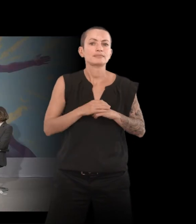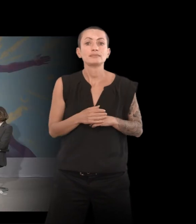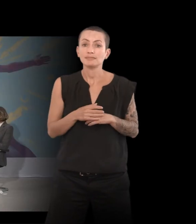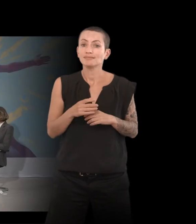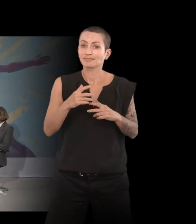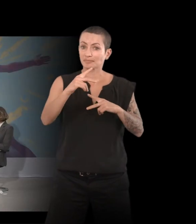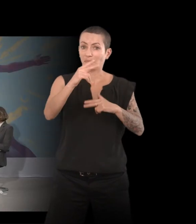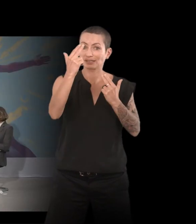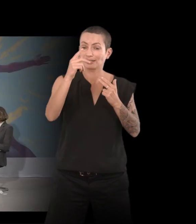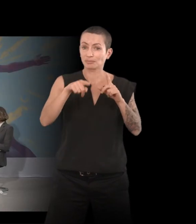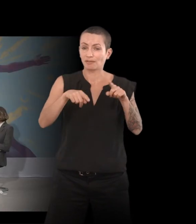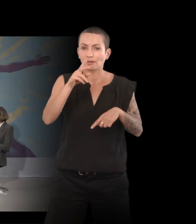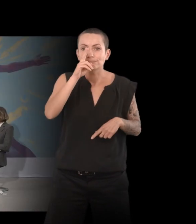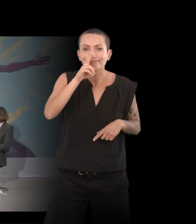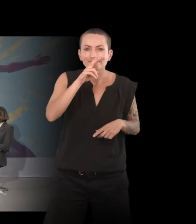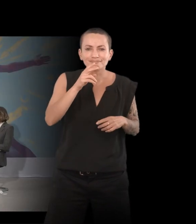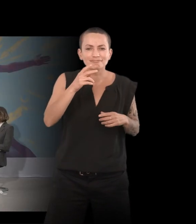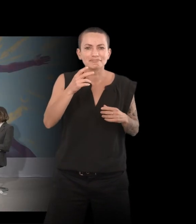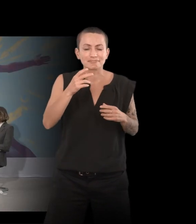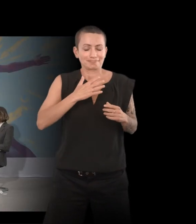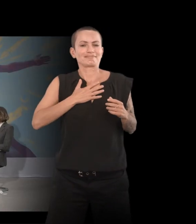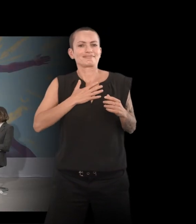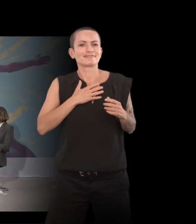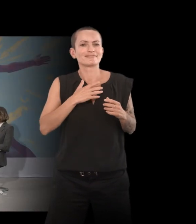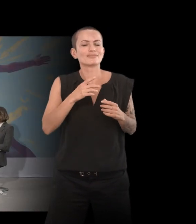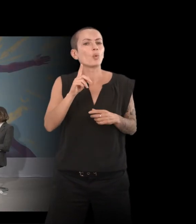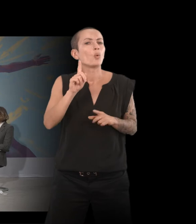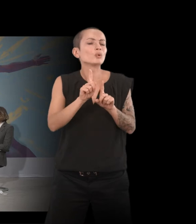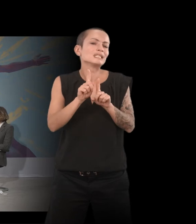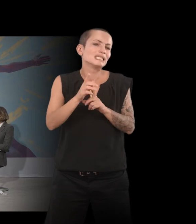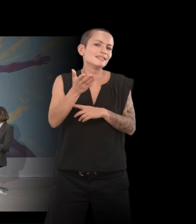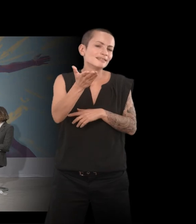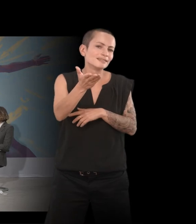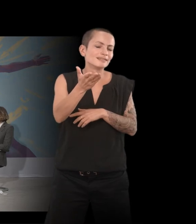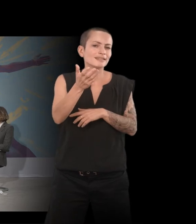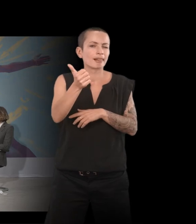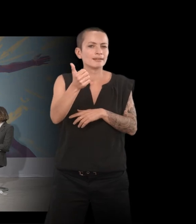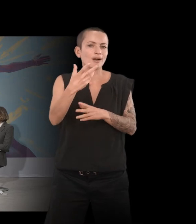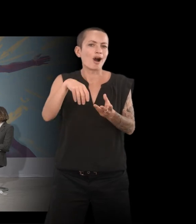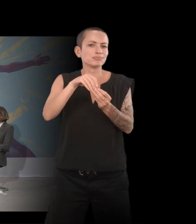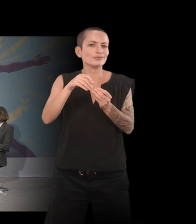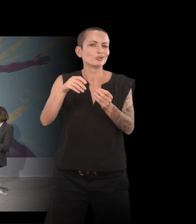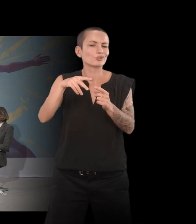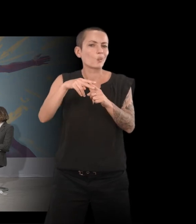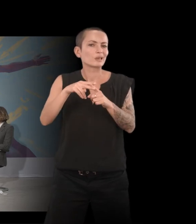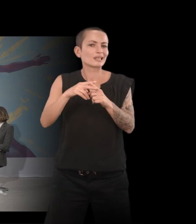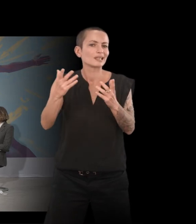assez ludiques, assez réjouissants. Par ailleurs, vous avez un outil supplémentaire qui est le fait que vous avez été